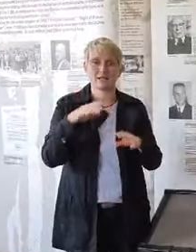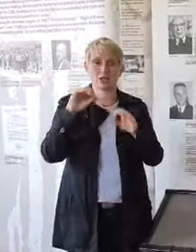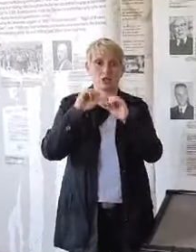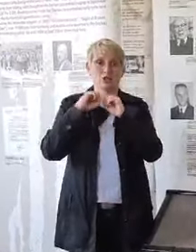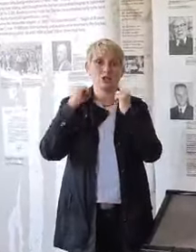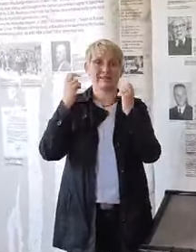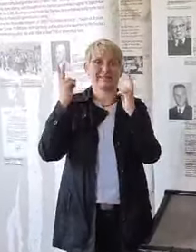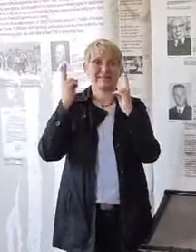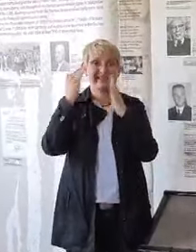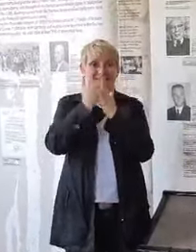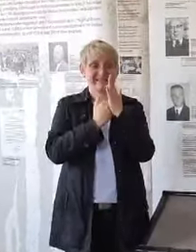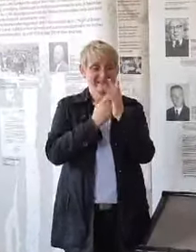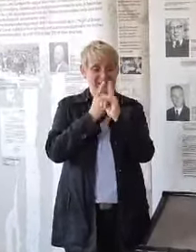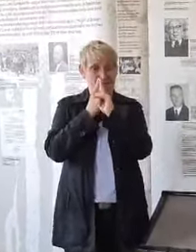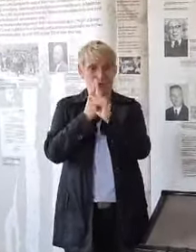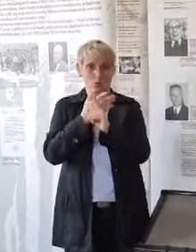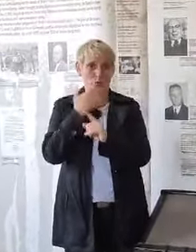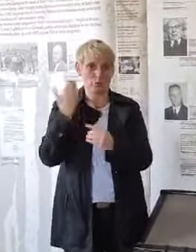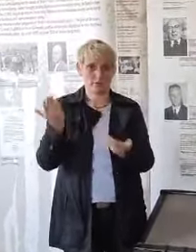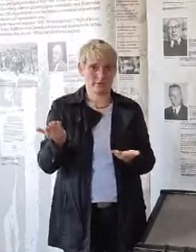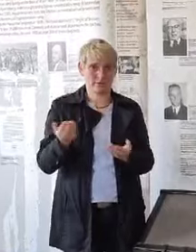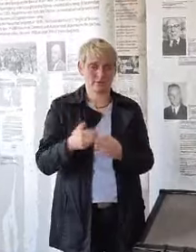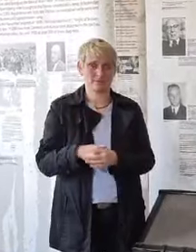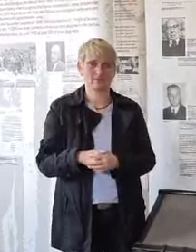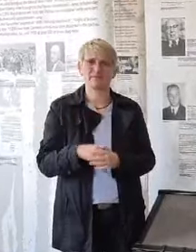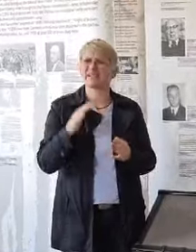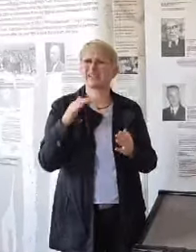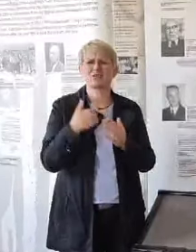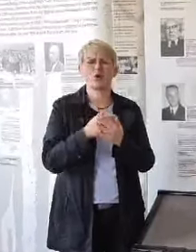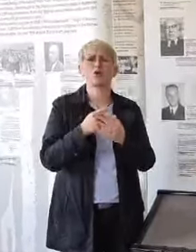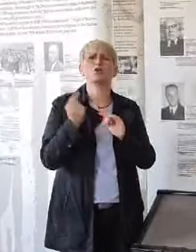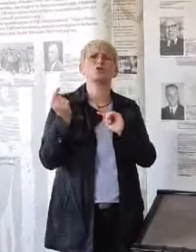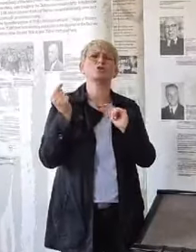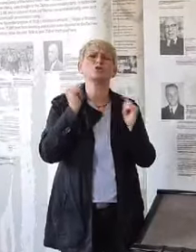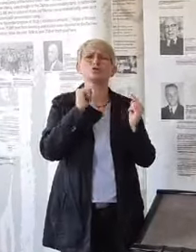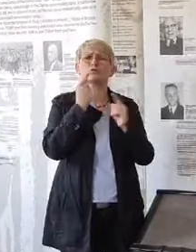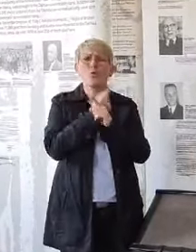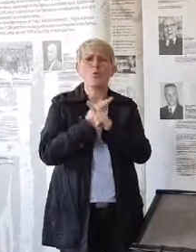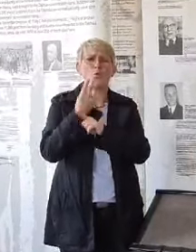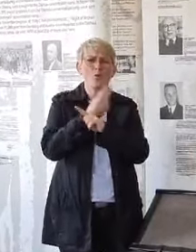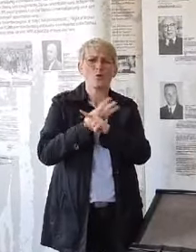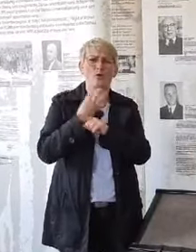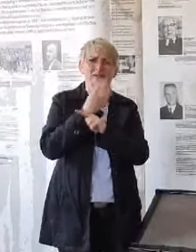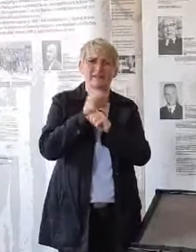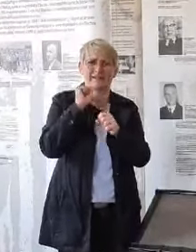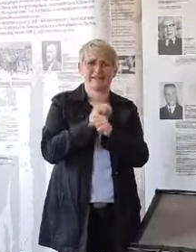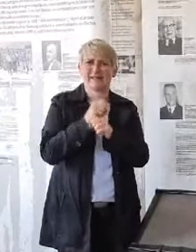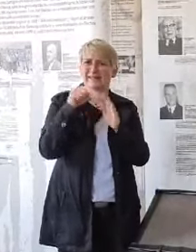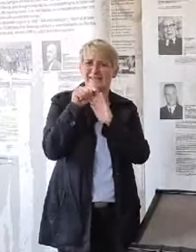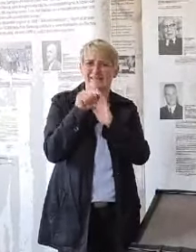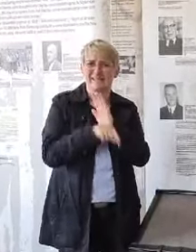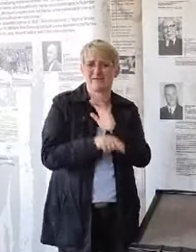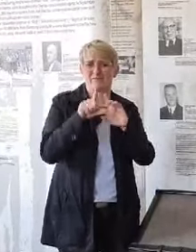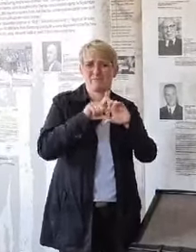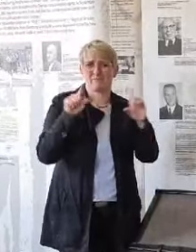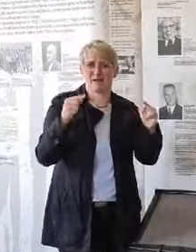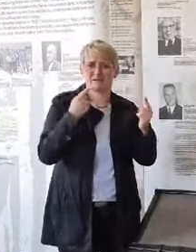Man kann im Endeffekt noch stundenlang über dieses Bild reden. Ich möchte aber tatsächlich auch noch das Thema